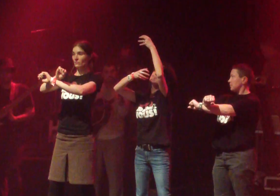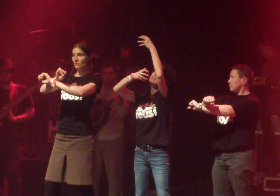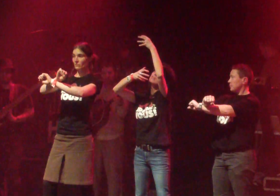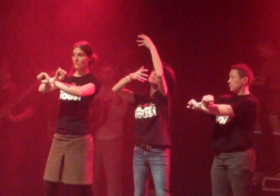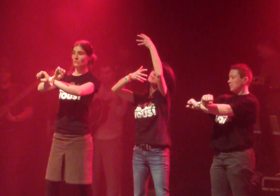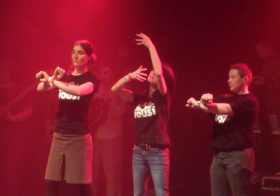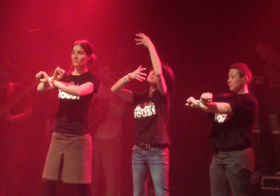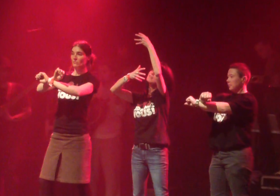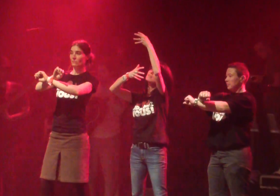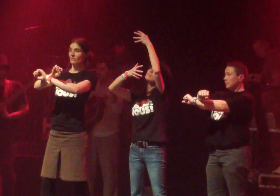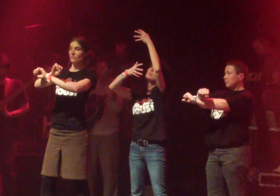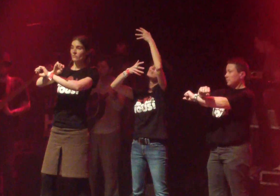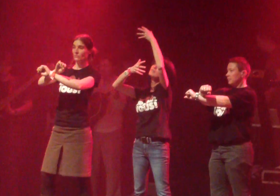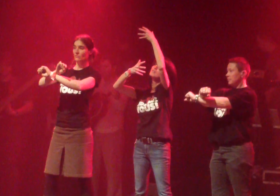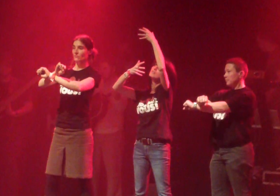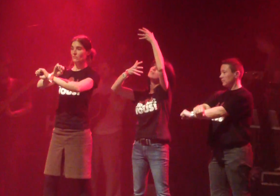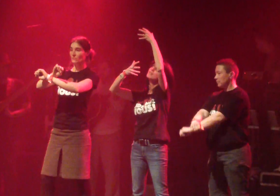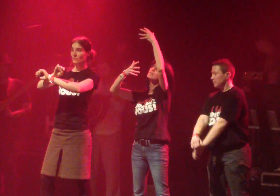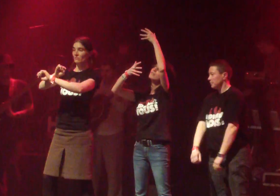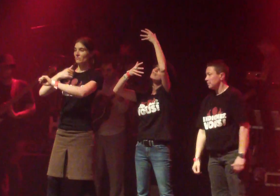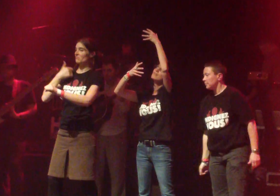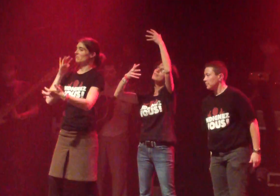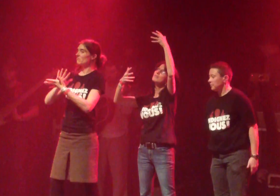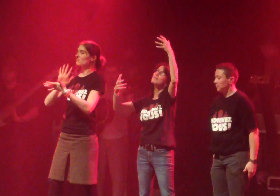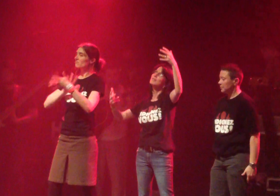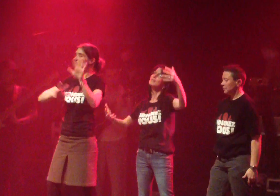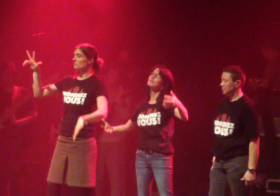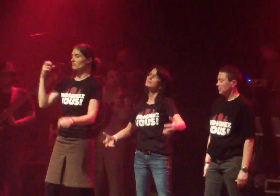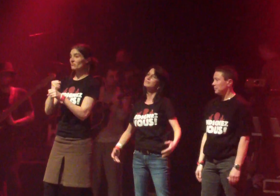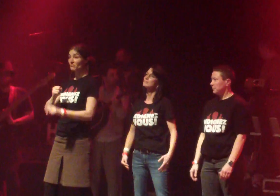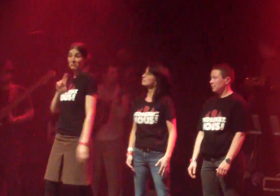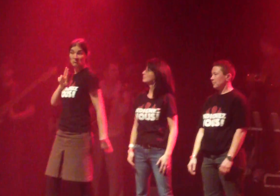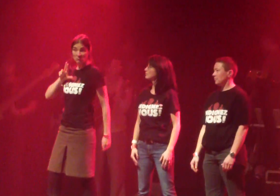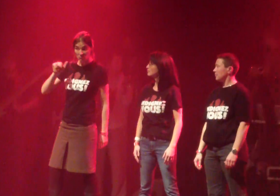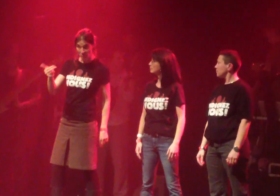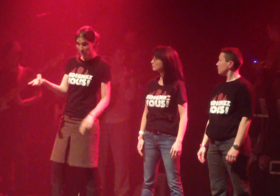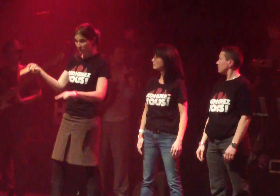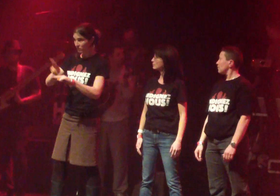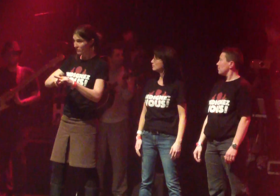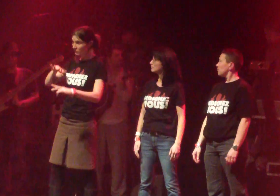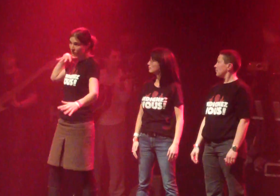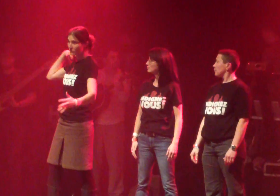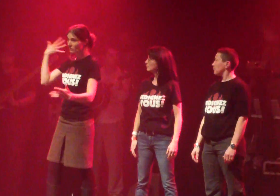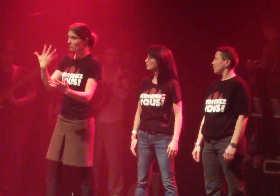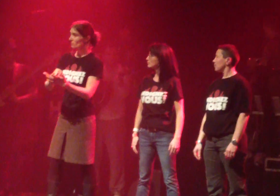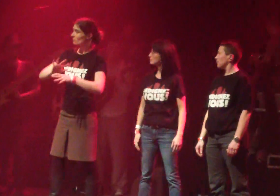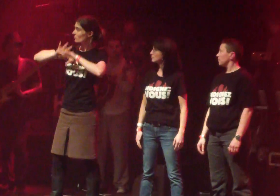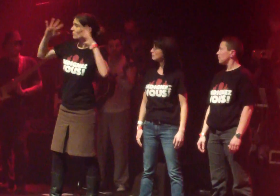chemin, à nos marques et à pour une balle. 93 ans, je veux croire que ma fin n'est plus très loin, 93